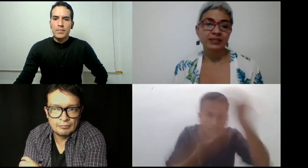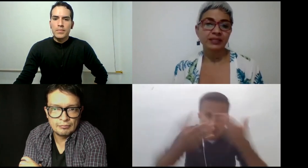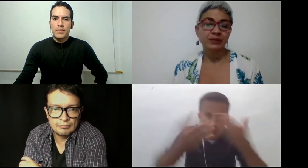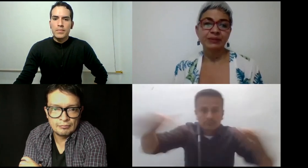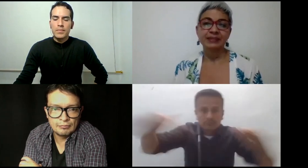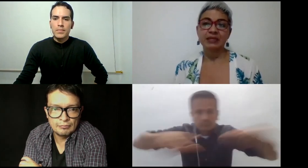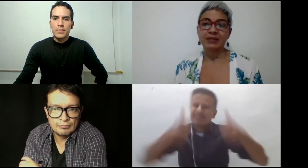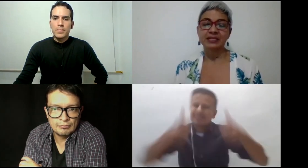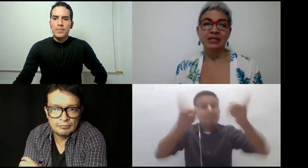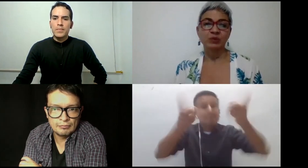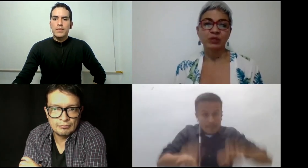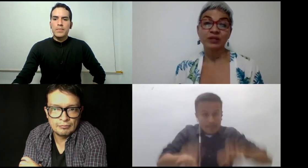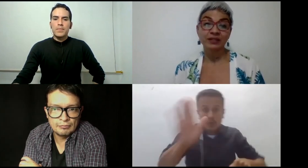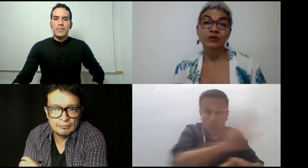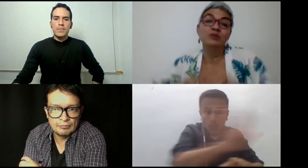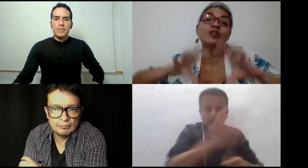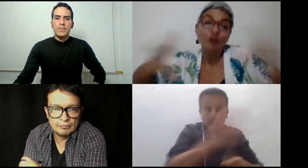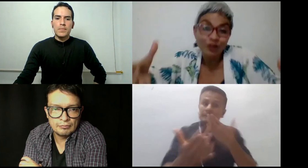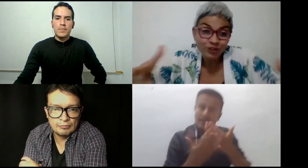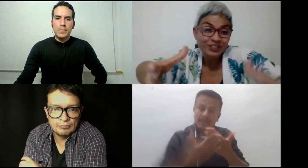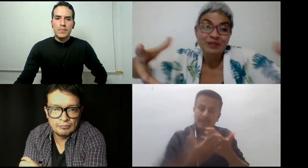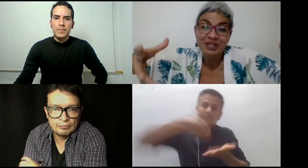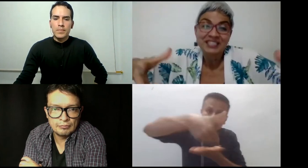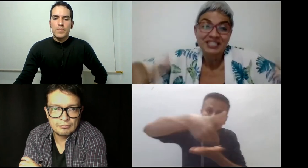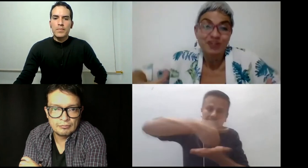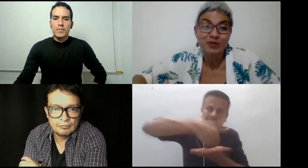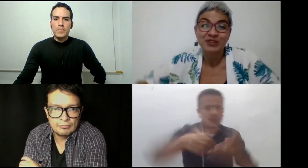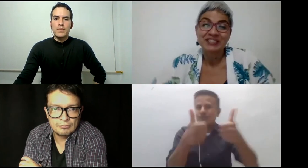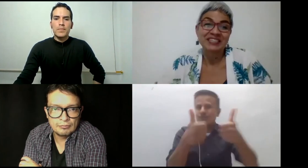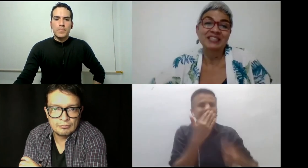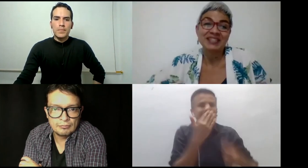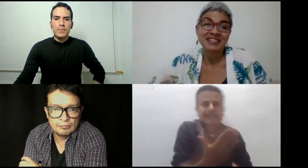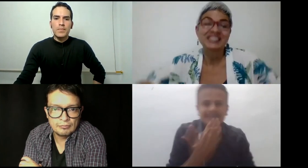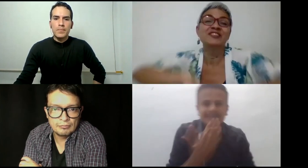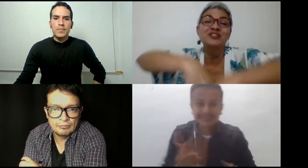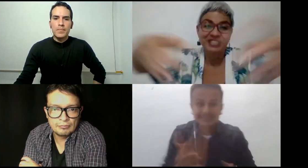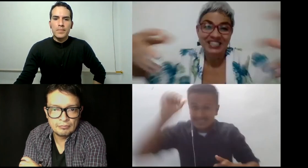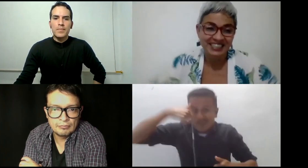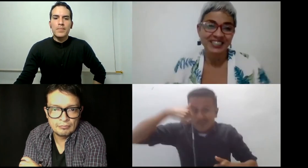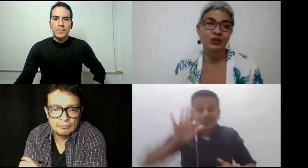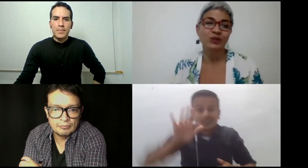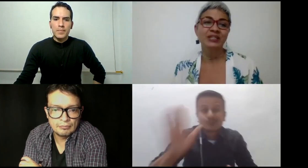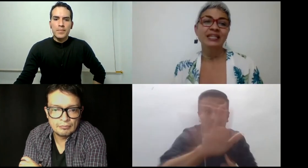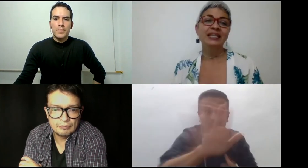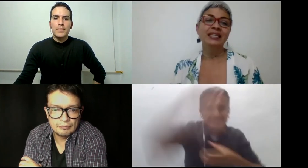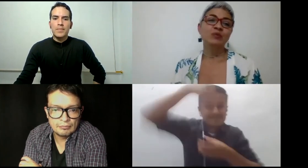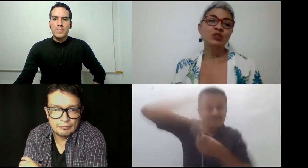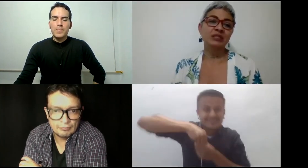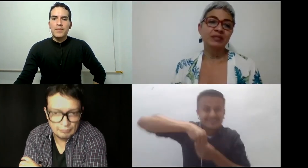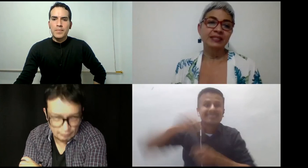hacen a la universidad para que seamos mejores. Recordemos que todos los que estamos aquí sentados somos Universidad del Valle, así que es una tarea de todos. Muchísimas